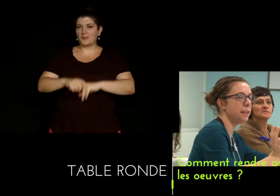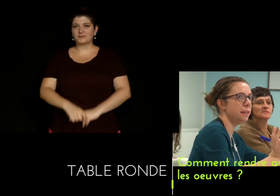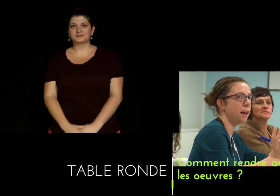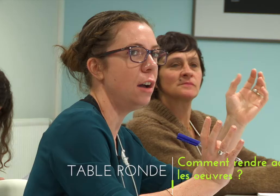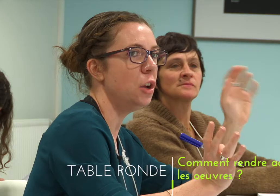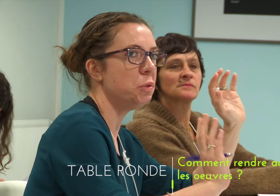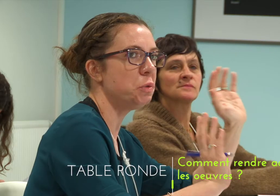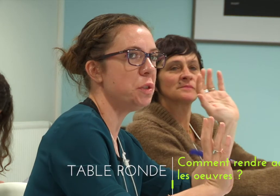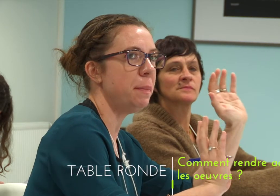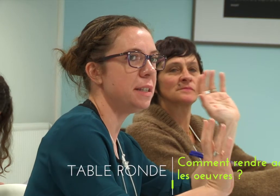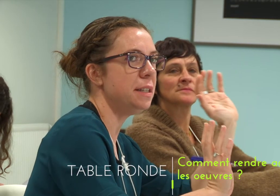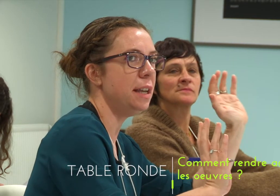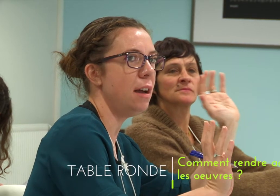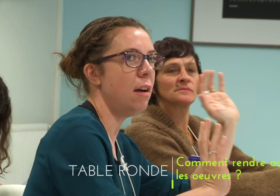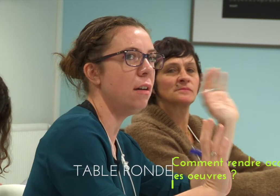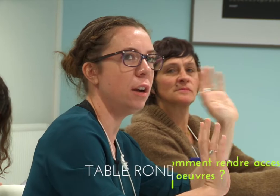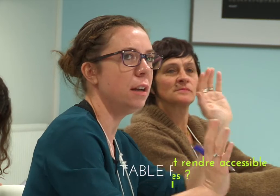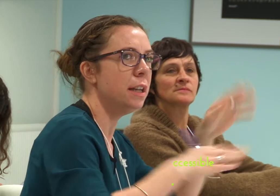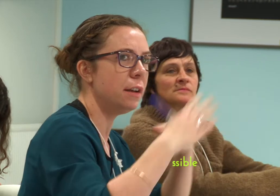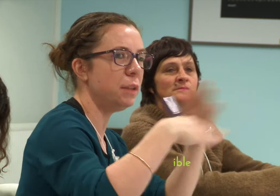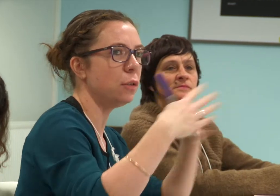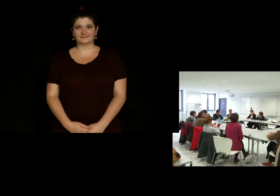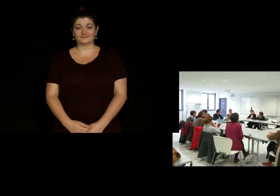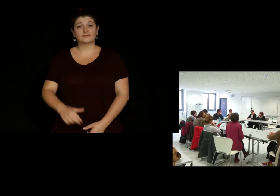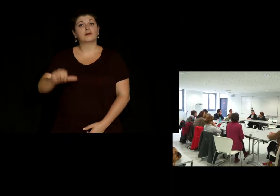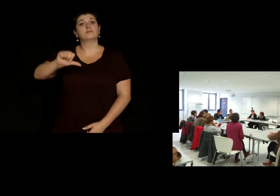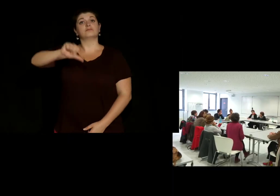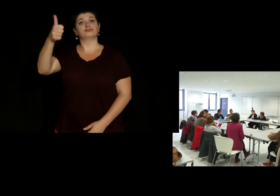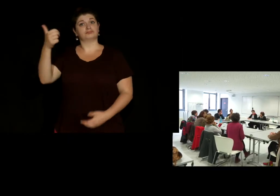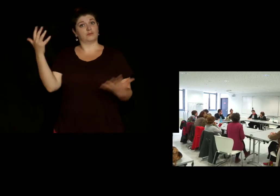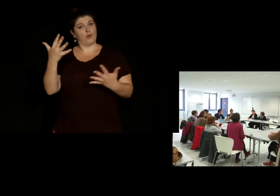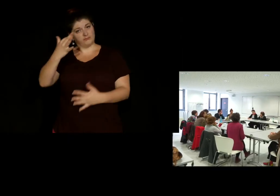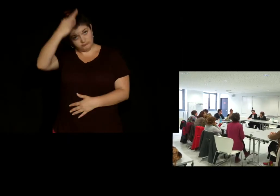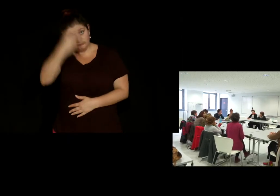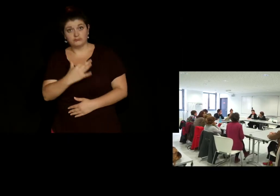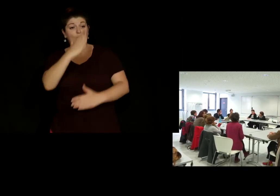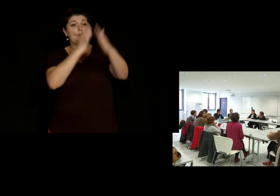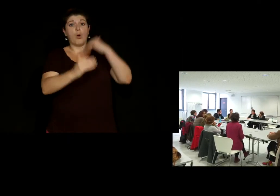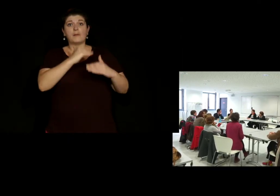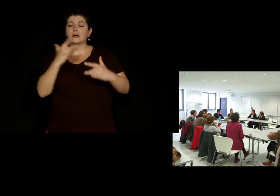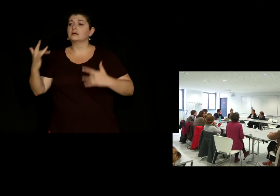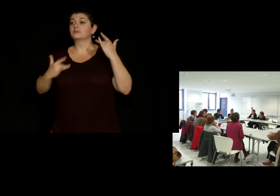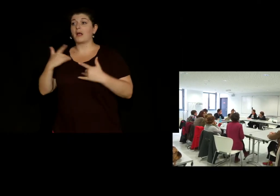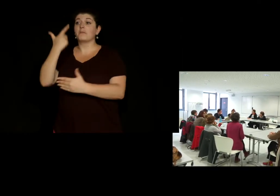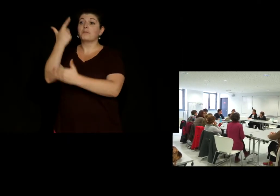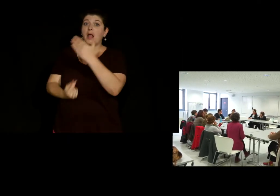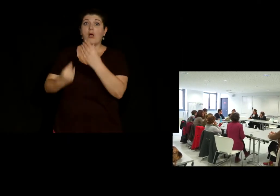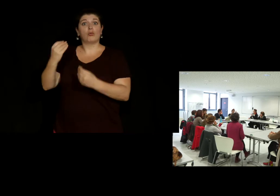etc prendre déjà le risque de programmer des spectacles en langue dessine qui sont bilingues ou pas parce qu'il y a les deux créations qui se font